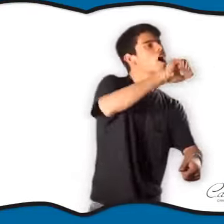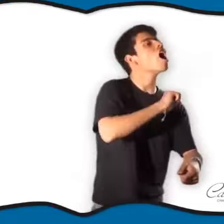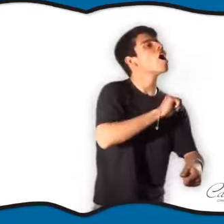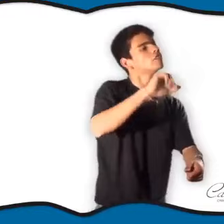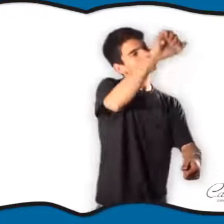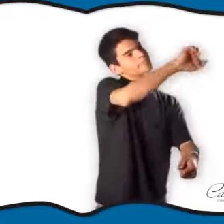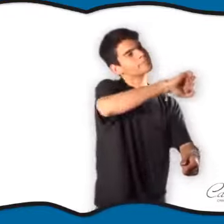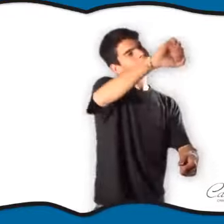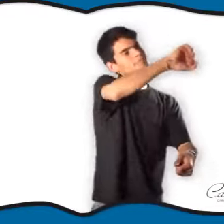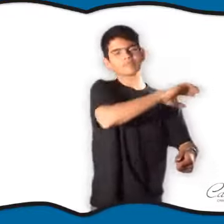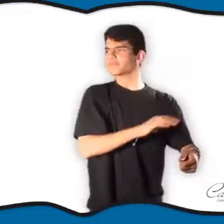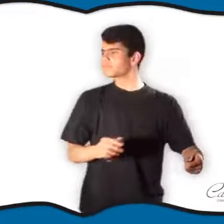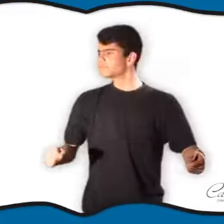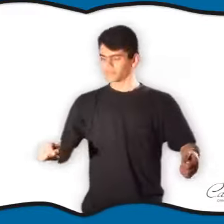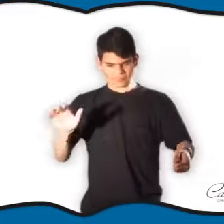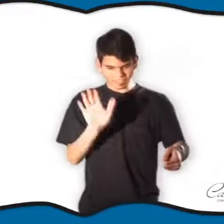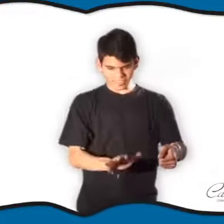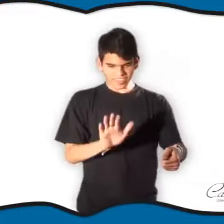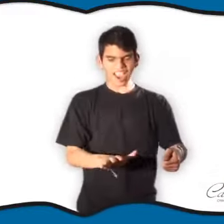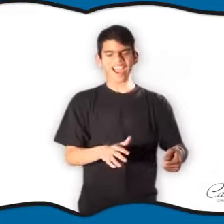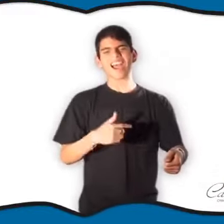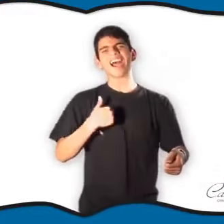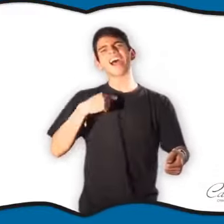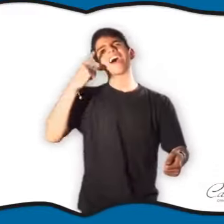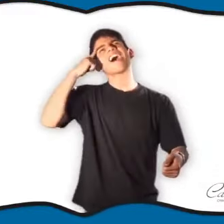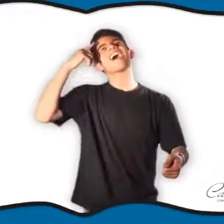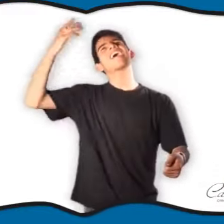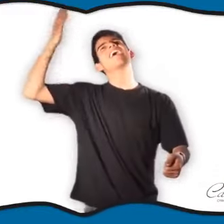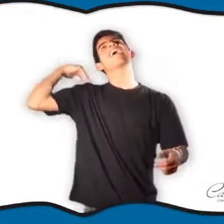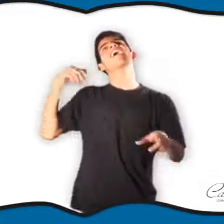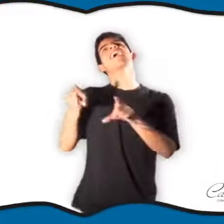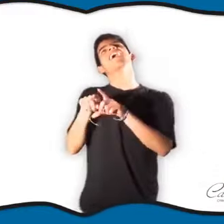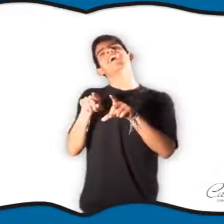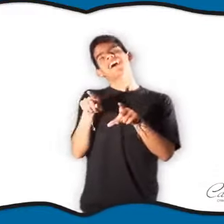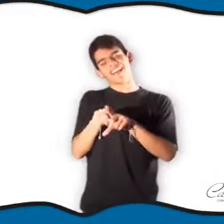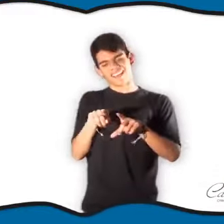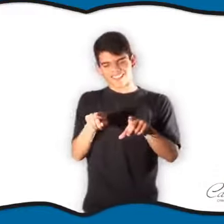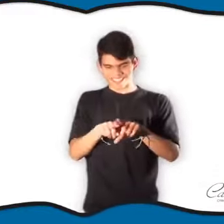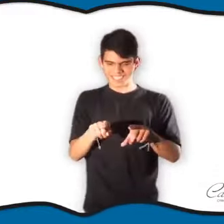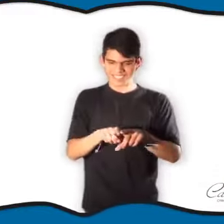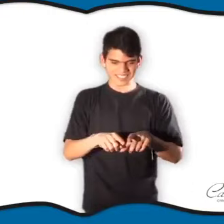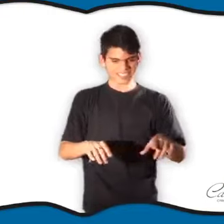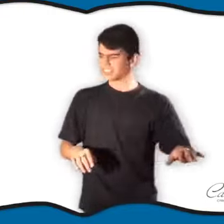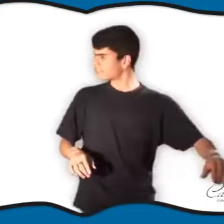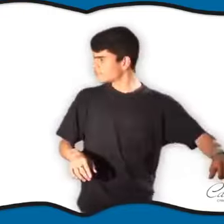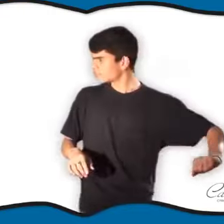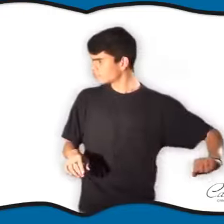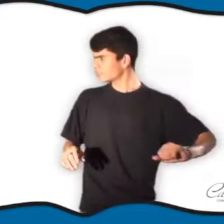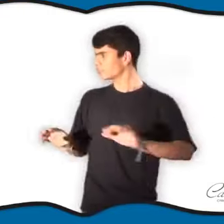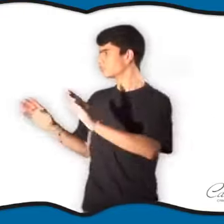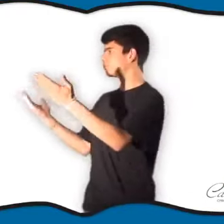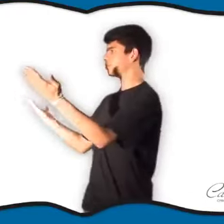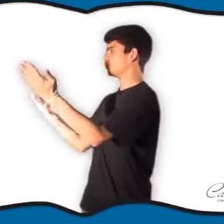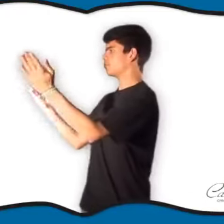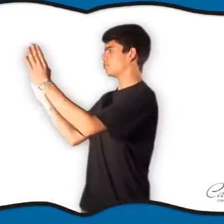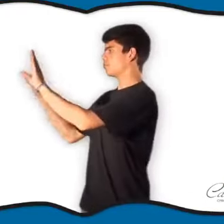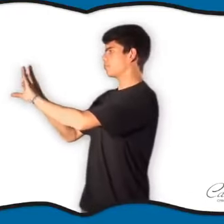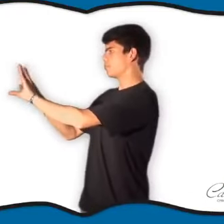espejito retrovisor y tocó la bocina. Todo le recordaba su pasado. Comenzó a abrir y cerrar la puerta